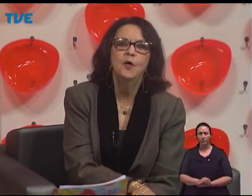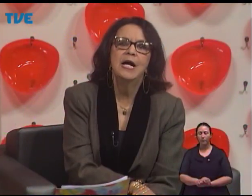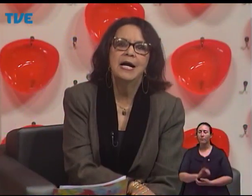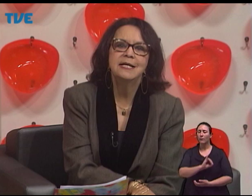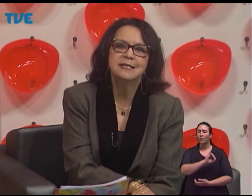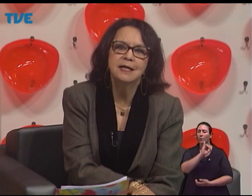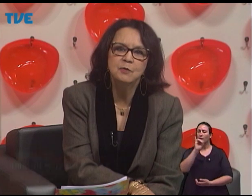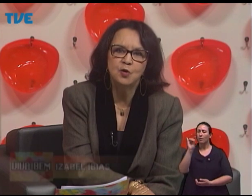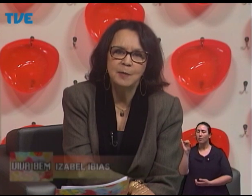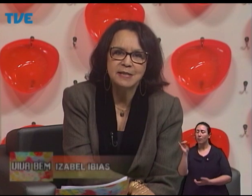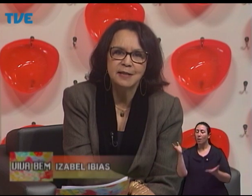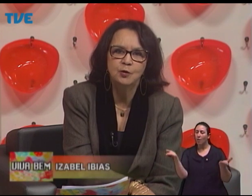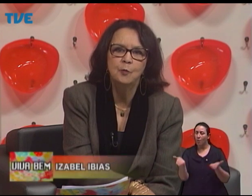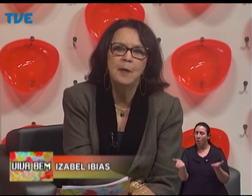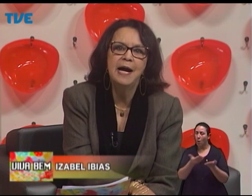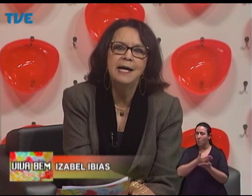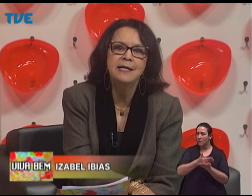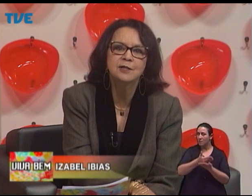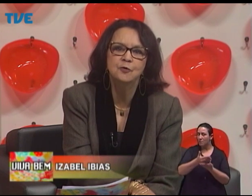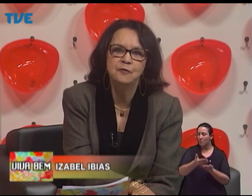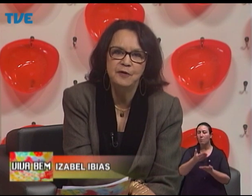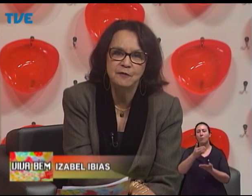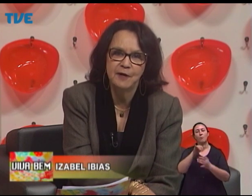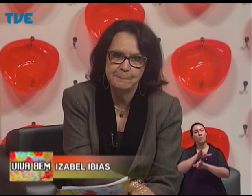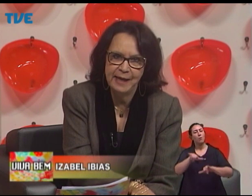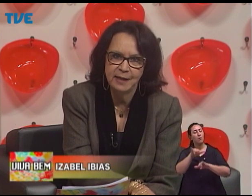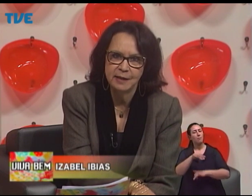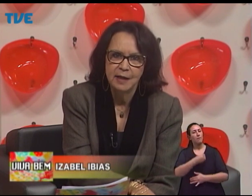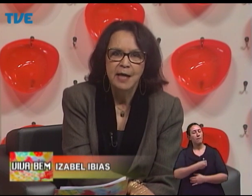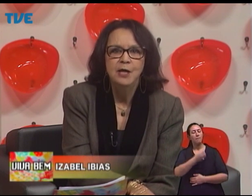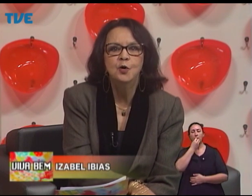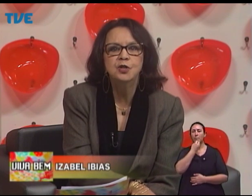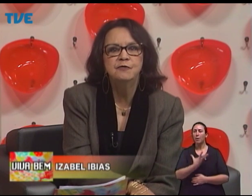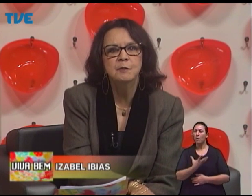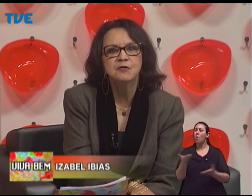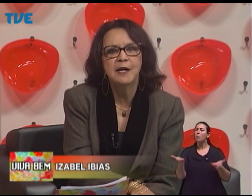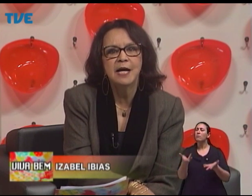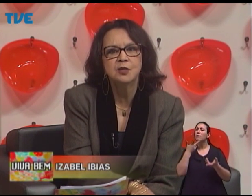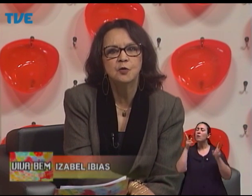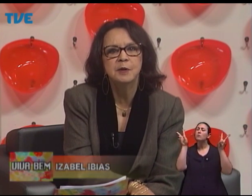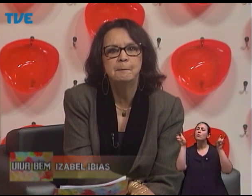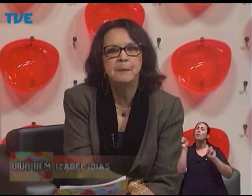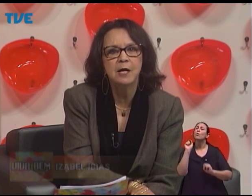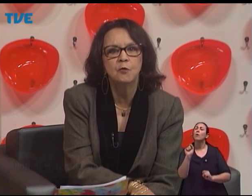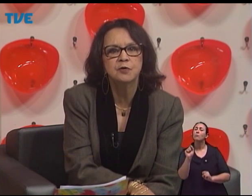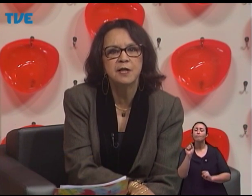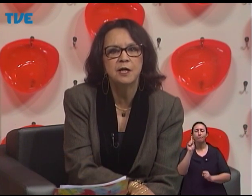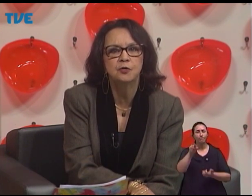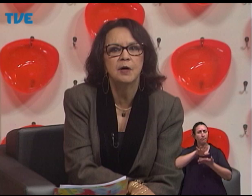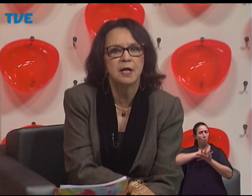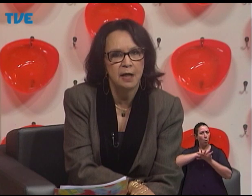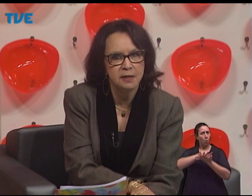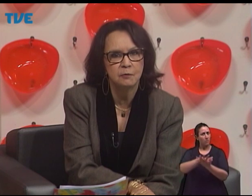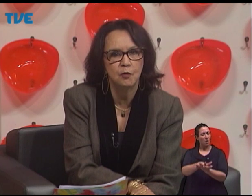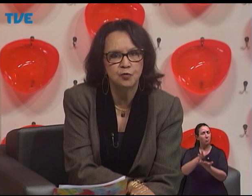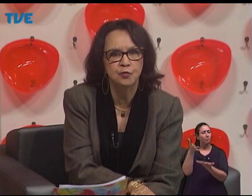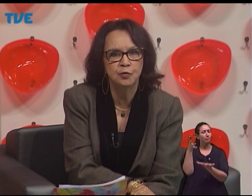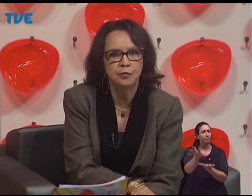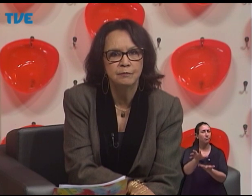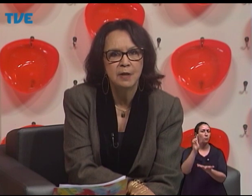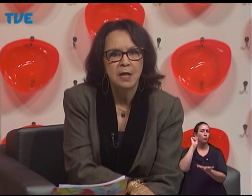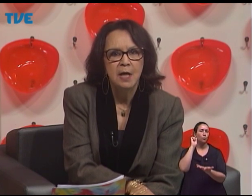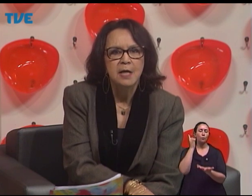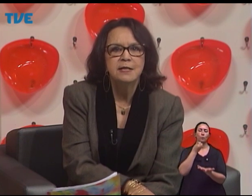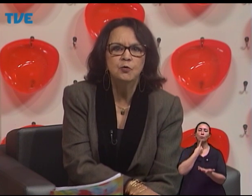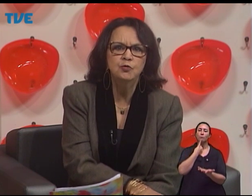Olá, estamos começando mais um Viva Bem e hoje vamos falar sobre preconceito em relação ao